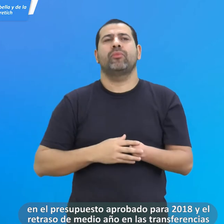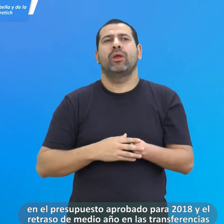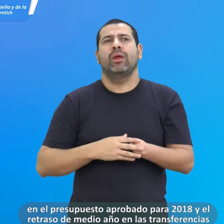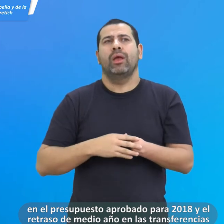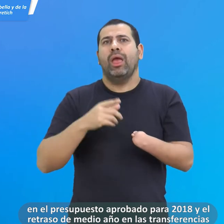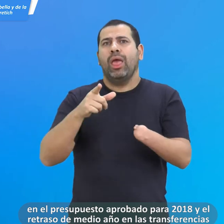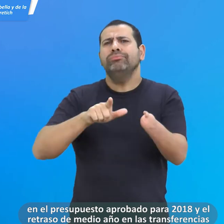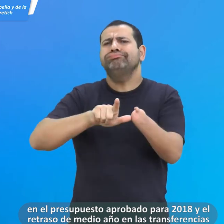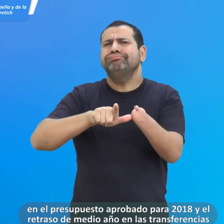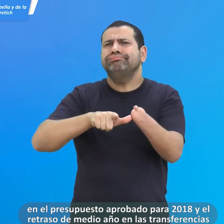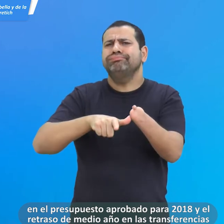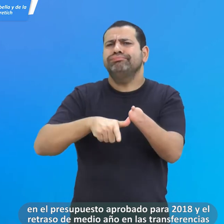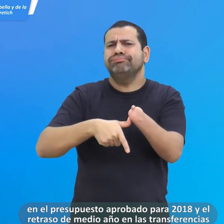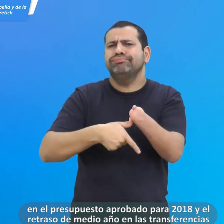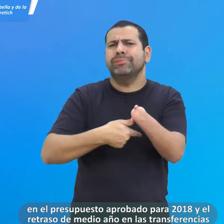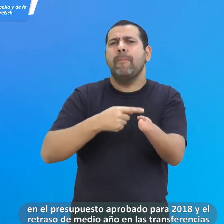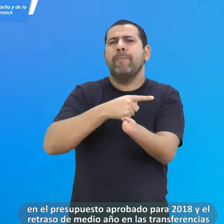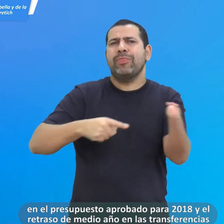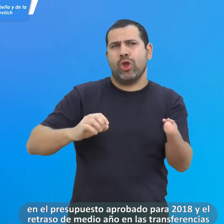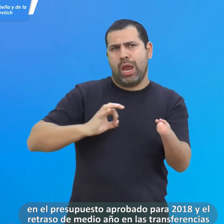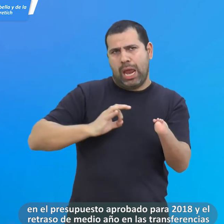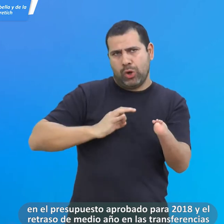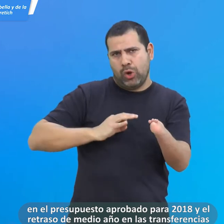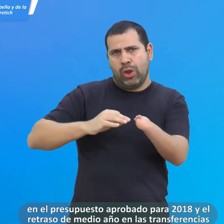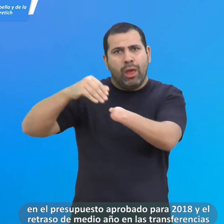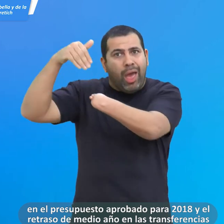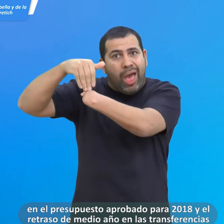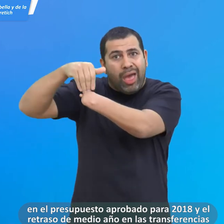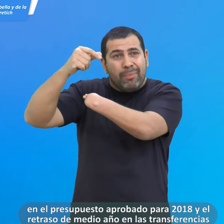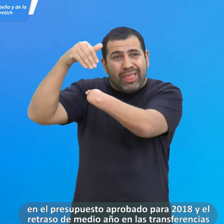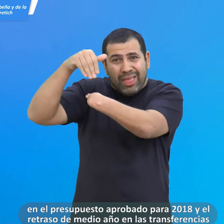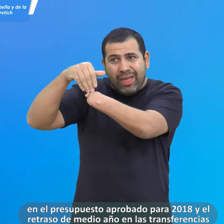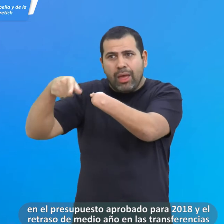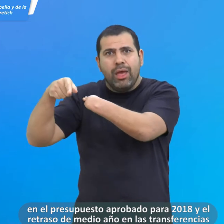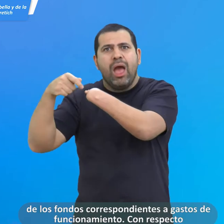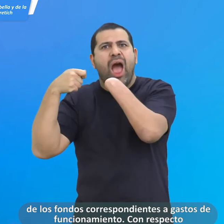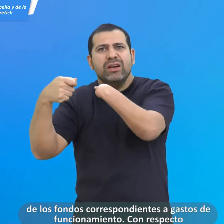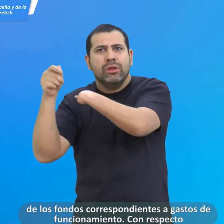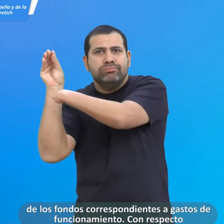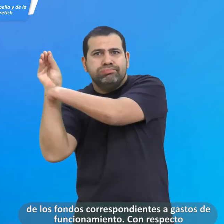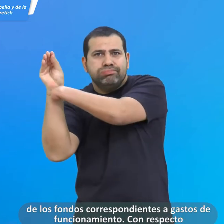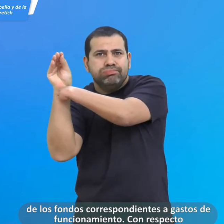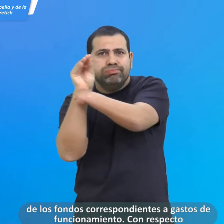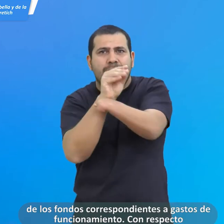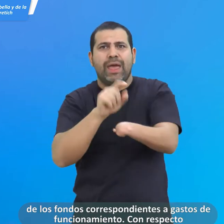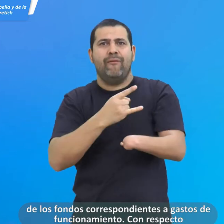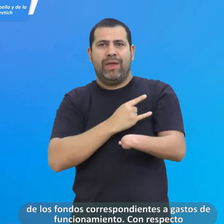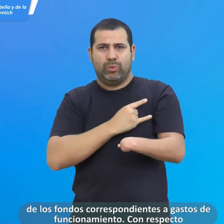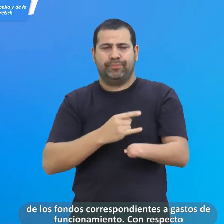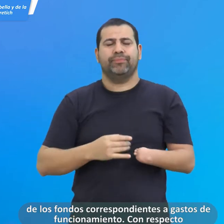y el retraso de medio año en las transferencias de los fondos correspondientes a gastos de